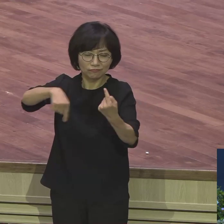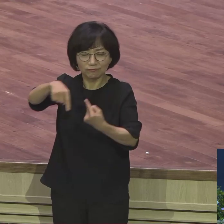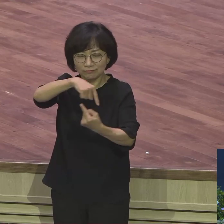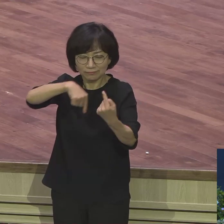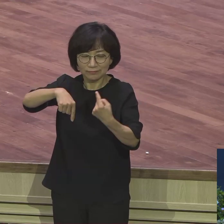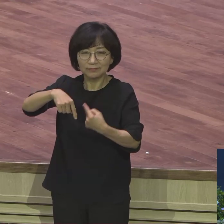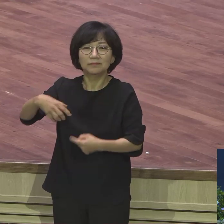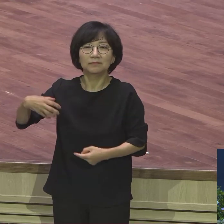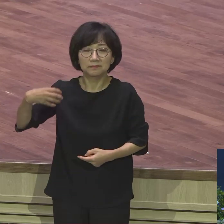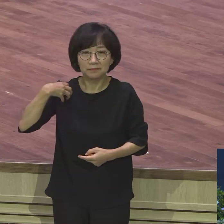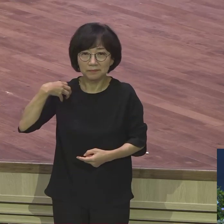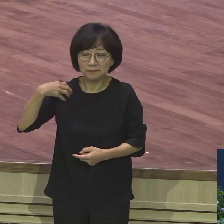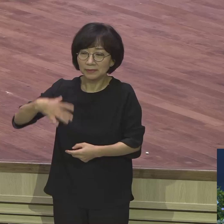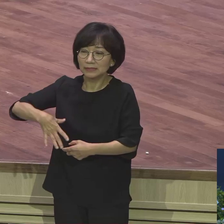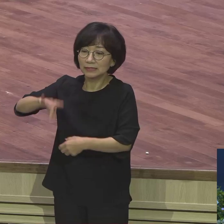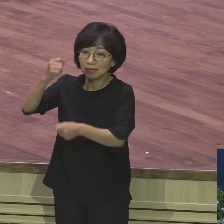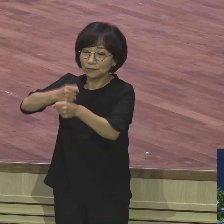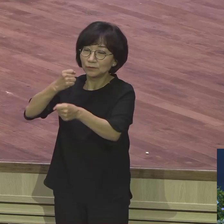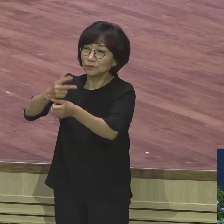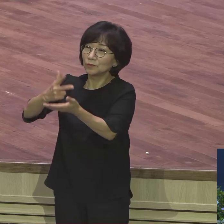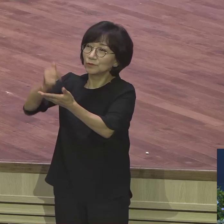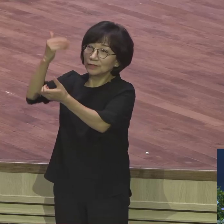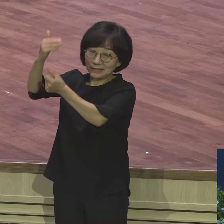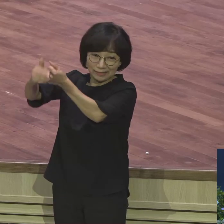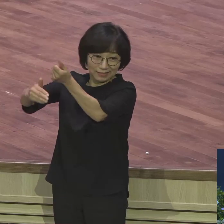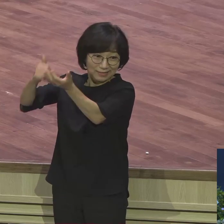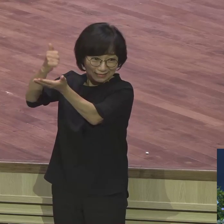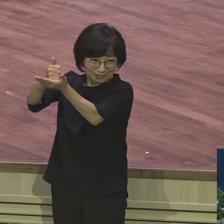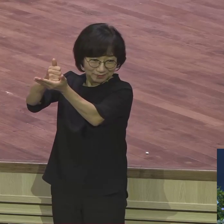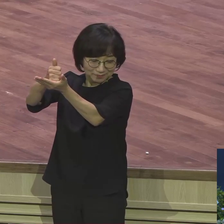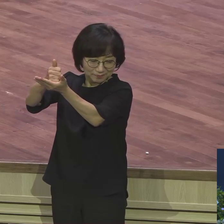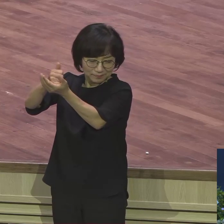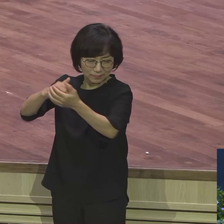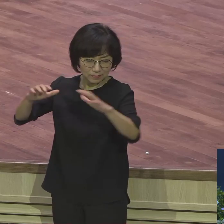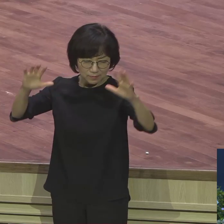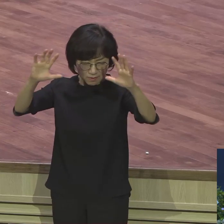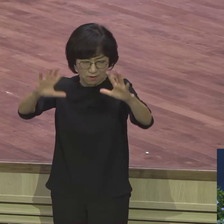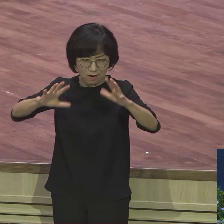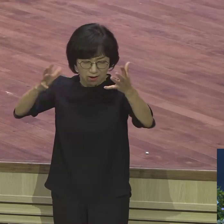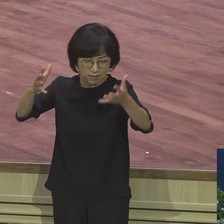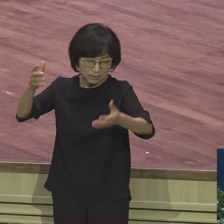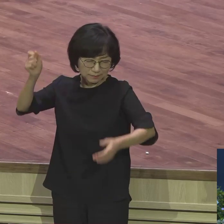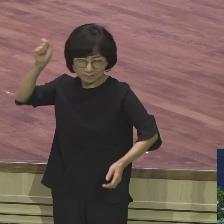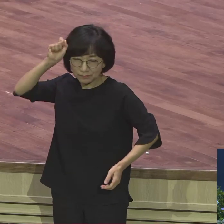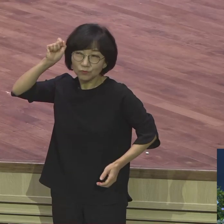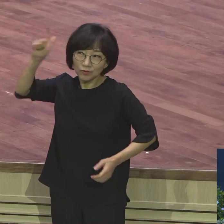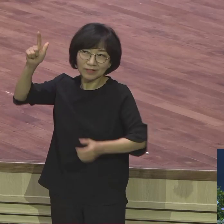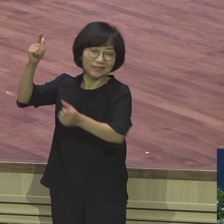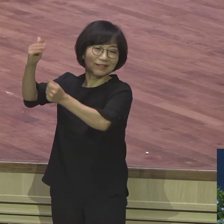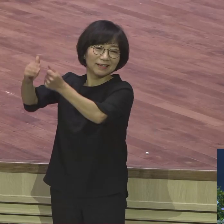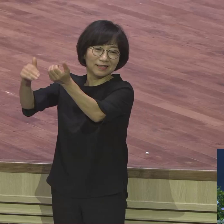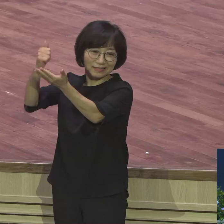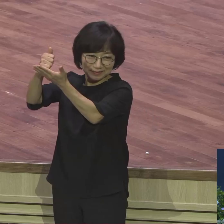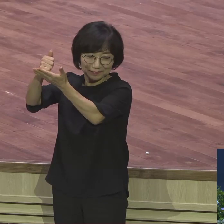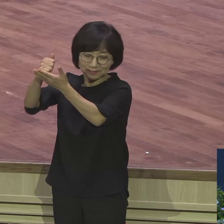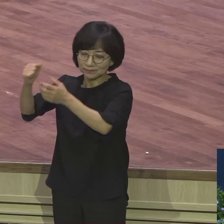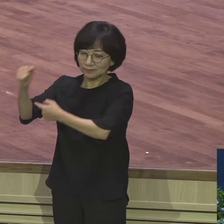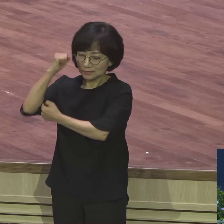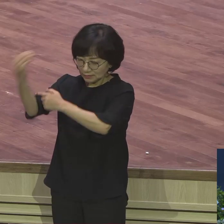하나님 모든 지각 위에 뛰어난 이 하나님 그렇기 때문에 전능자 하나님께서 보시고